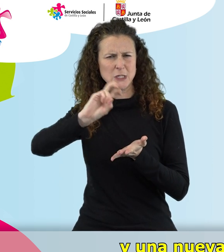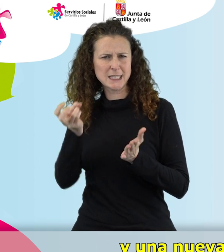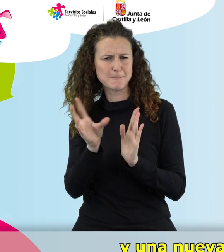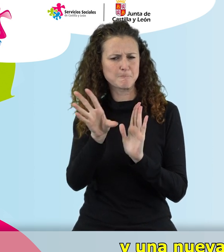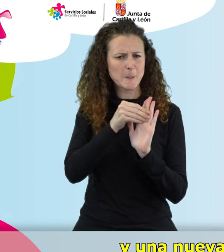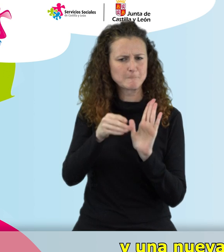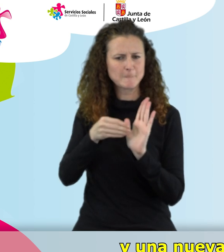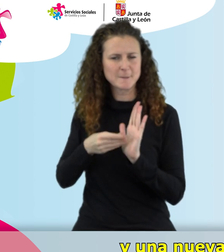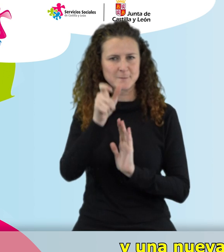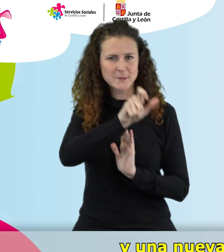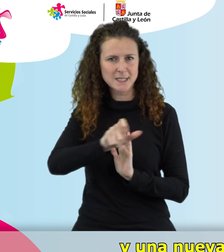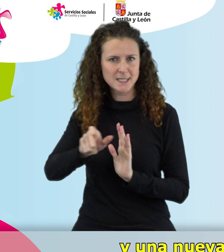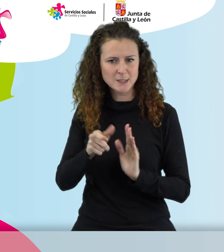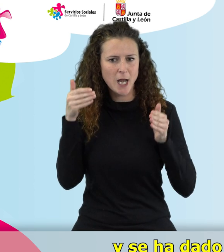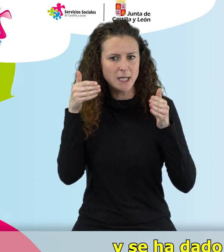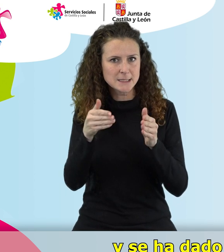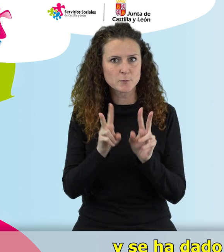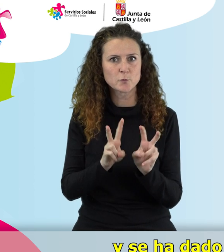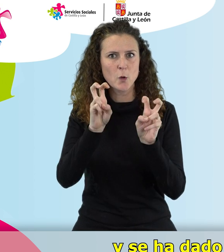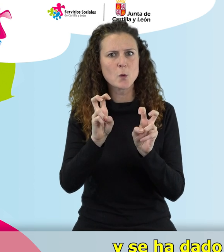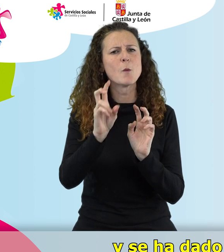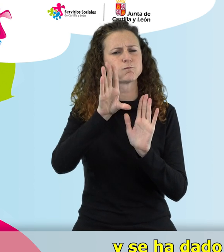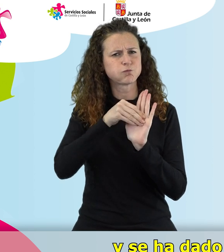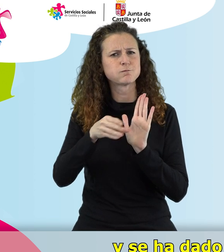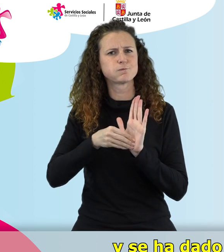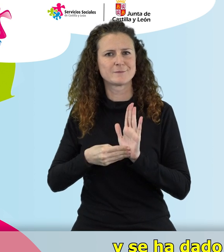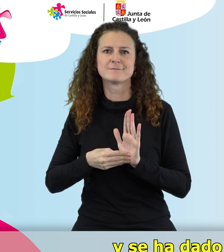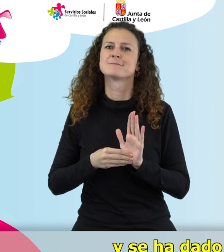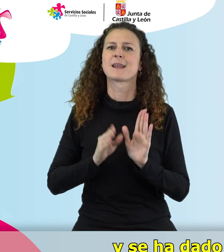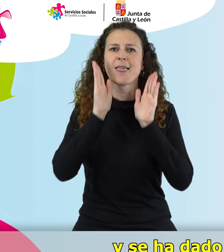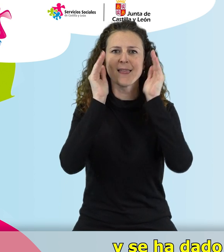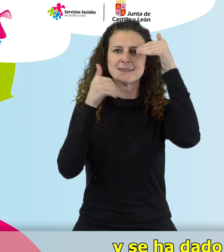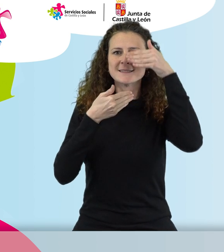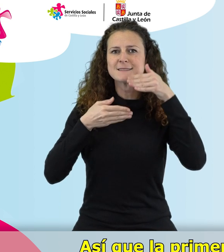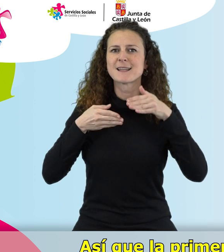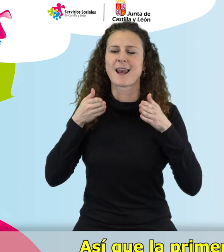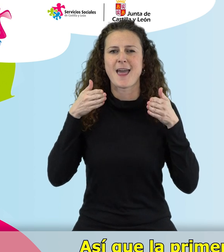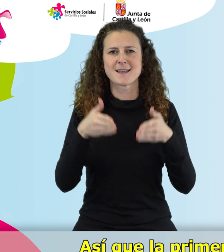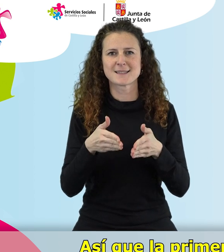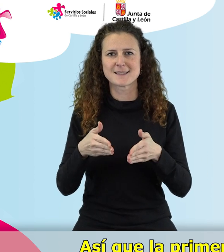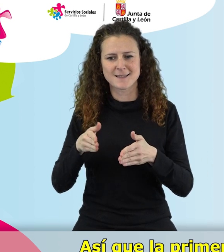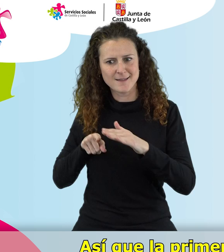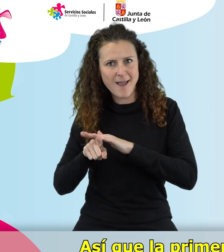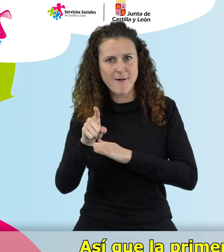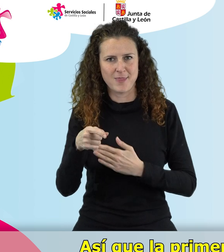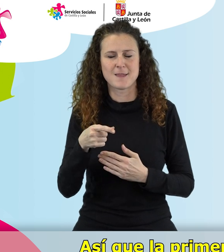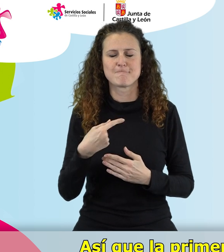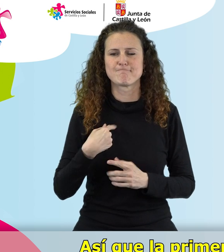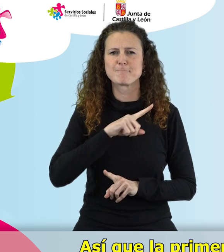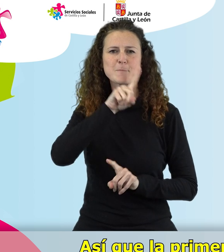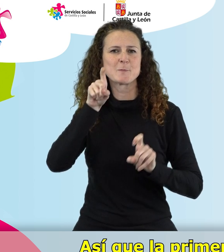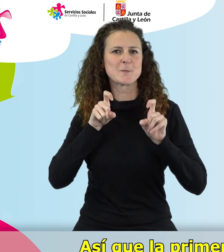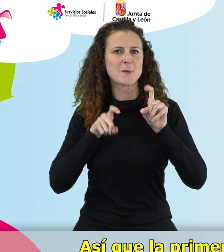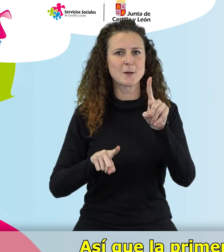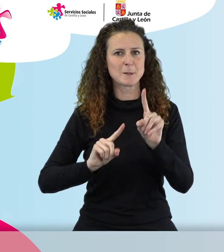de atender a las personas. Y se ha dado el paso a la nueva teleasistencia avanzada. Así que la primera pregunta es casi